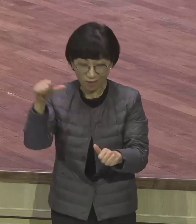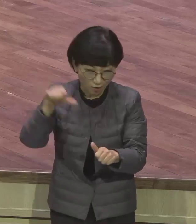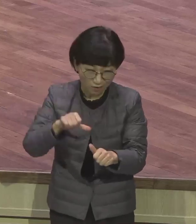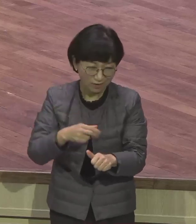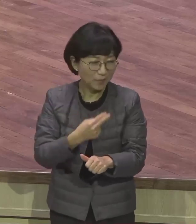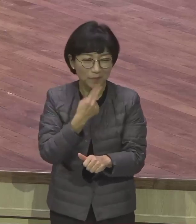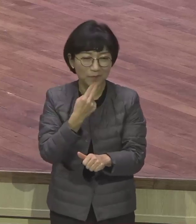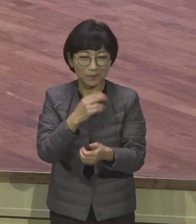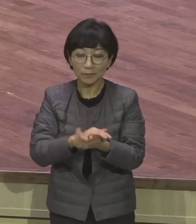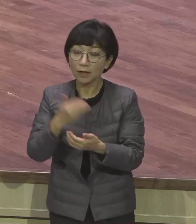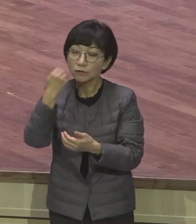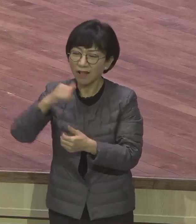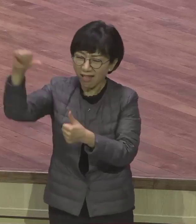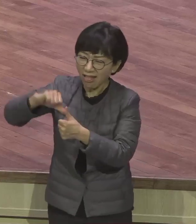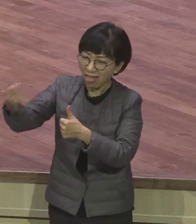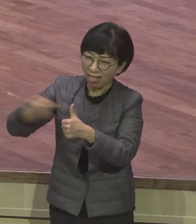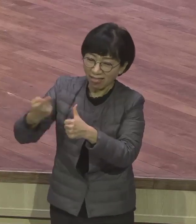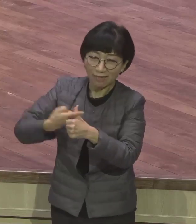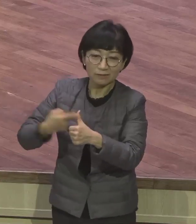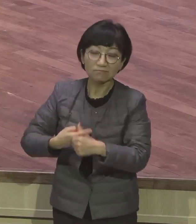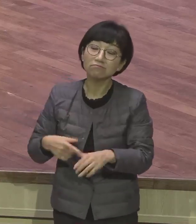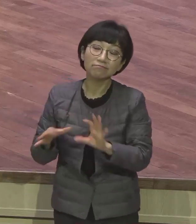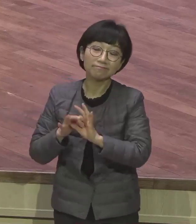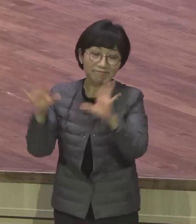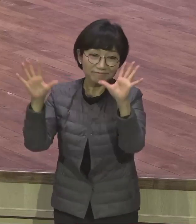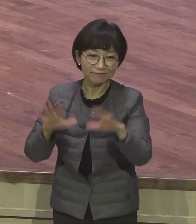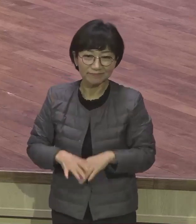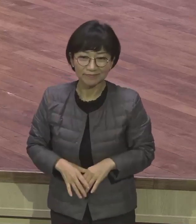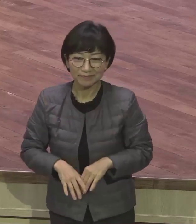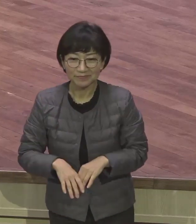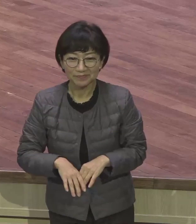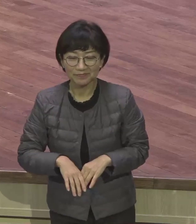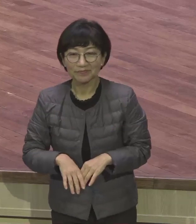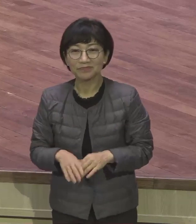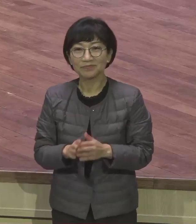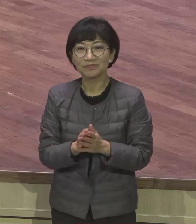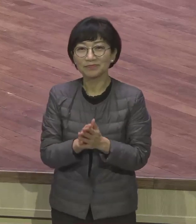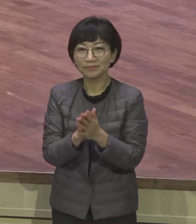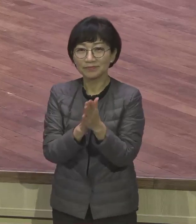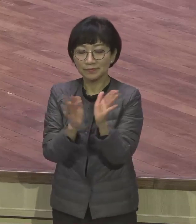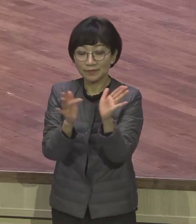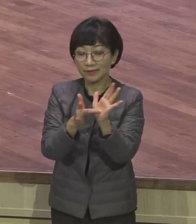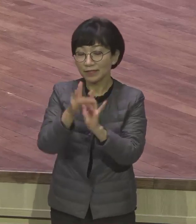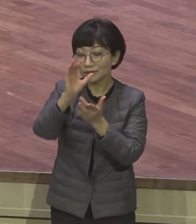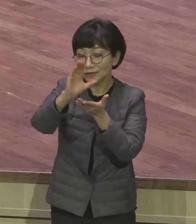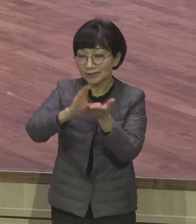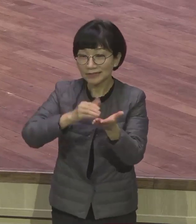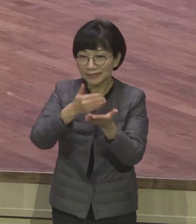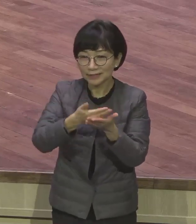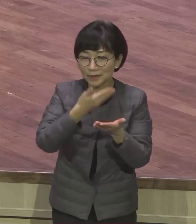저주해도 상관없어요. 저주 없습니다. 예수 그리토의 보혈의 피가 증가하기 때문에